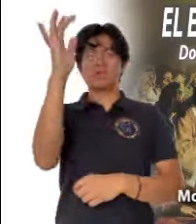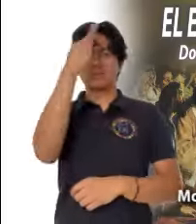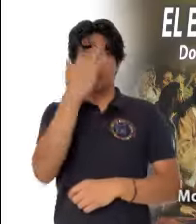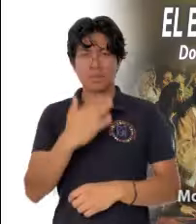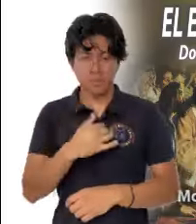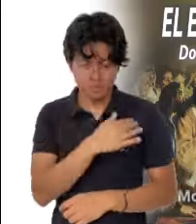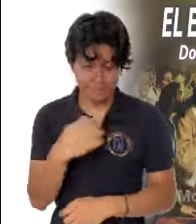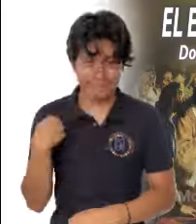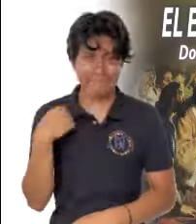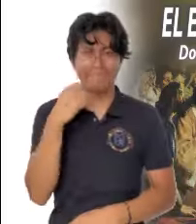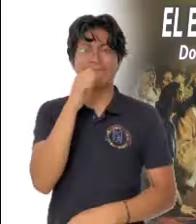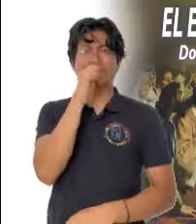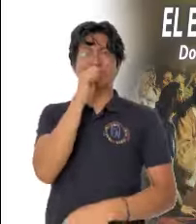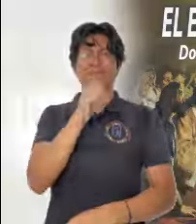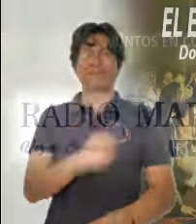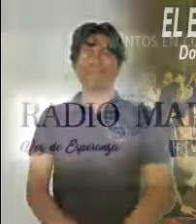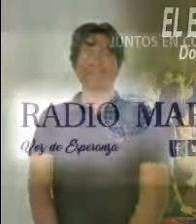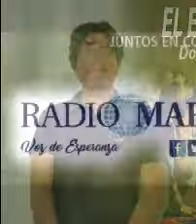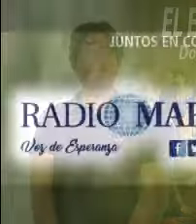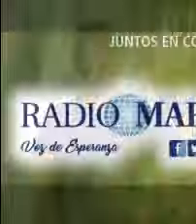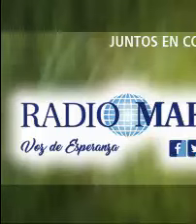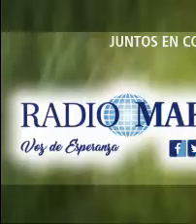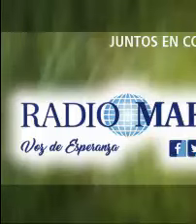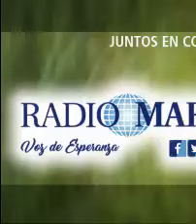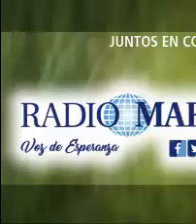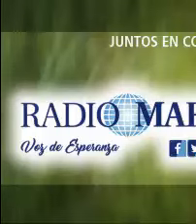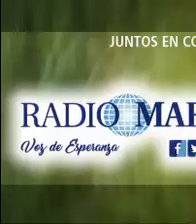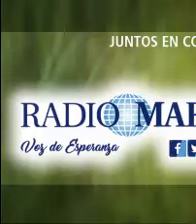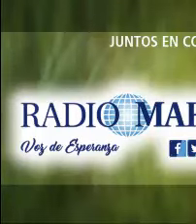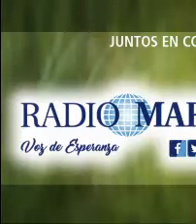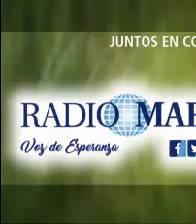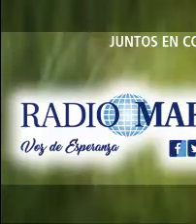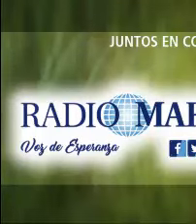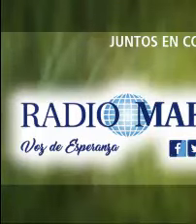del Padre y del Hijo y del Espíritu Santo.